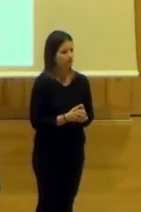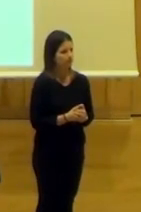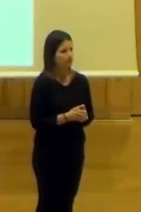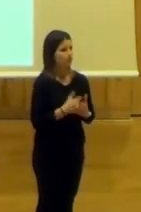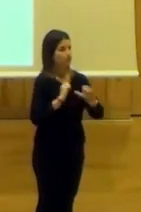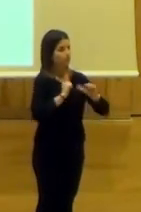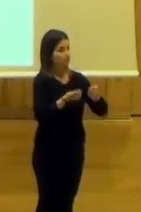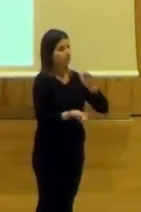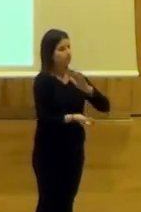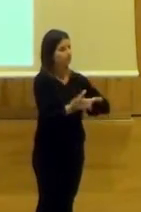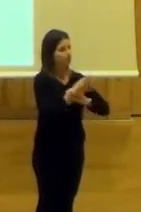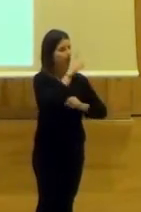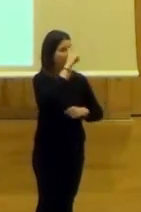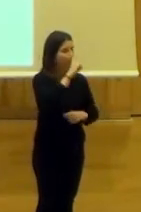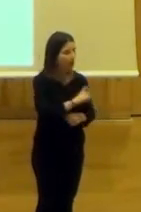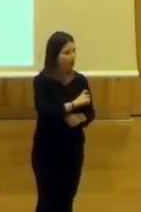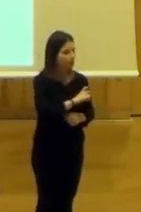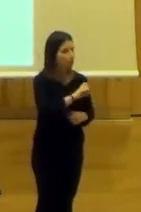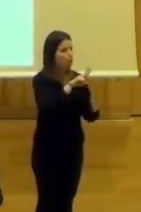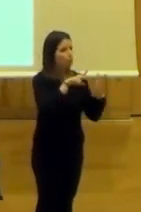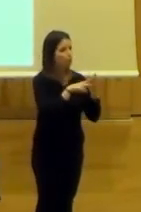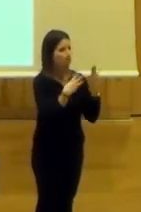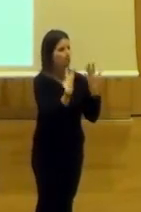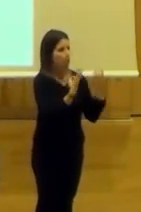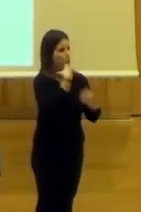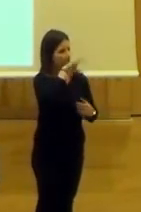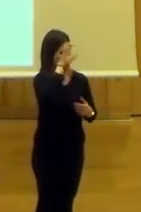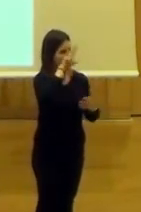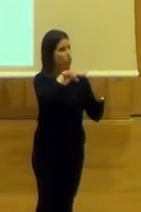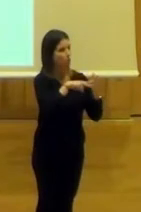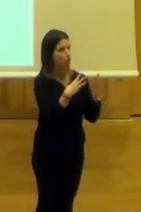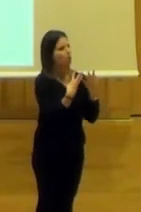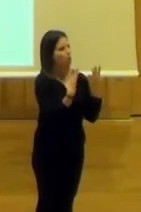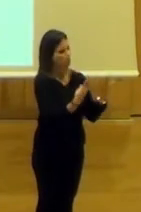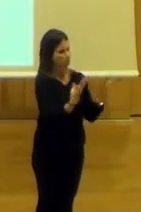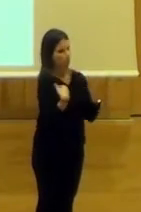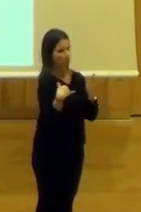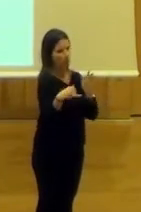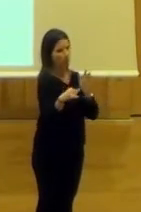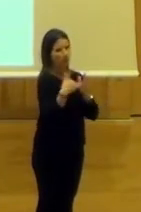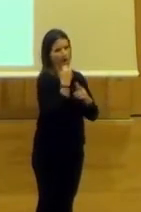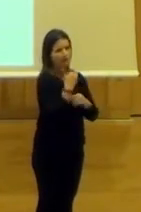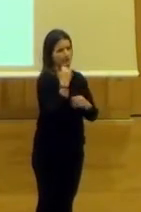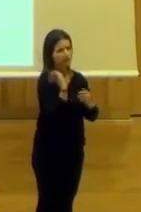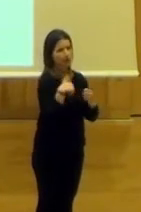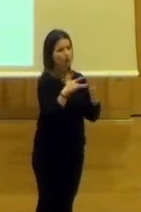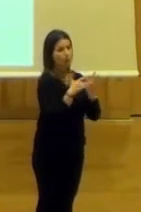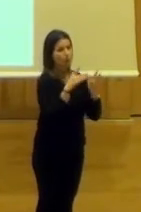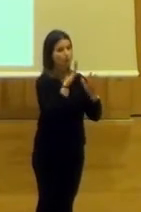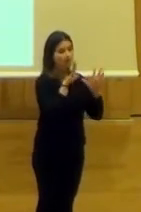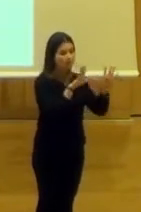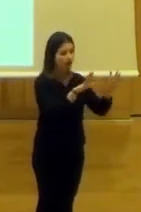Se creó en el año 2008, en el año 2008, y estamos en los próximos años cumplir diez años,